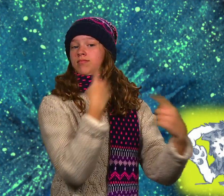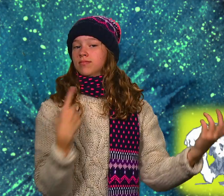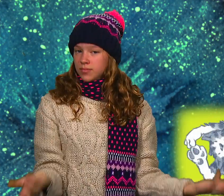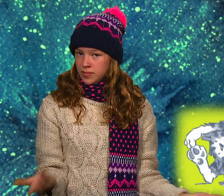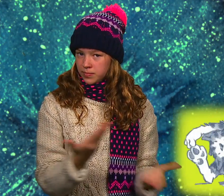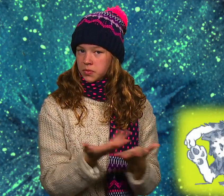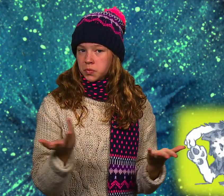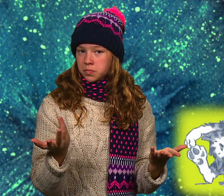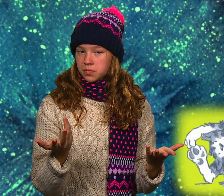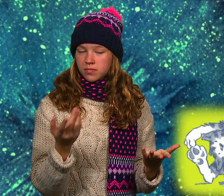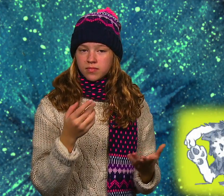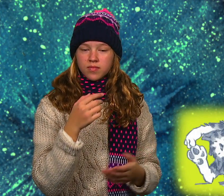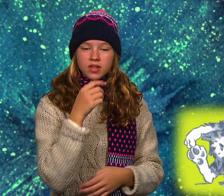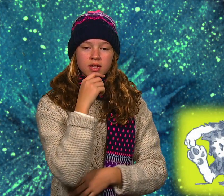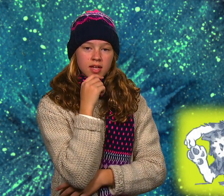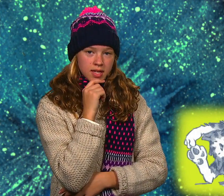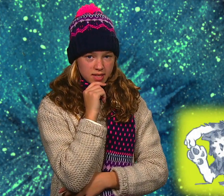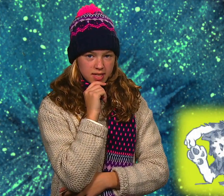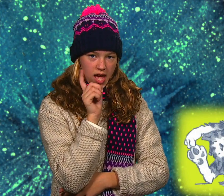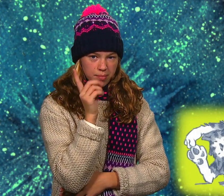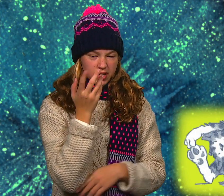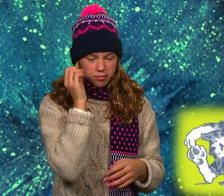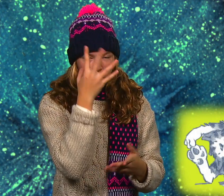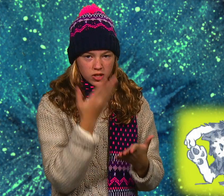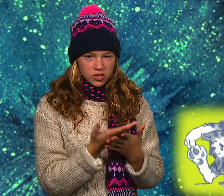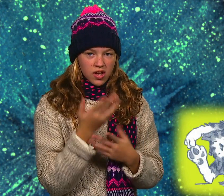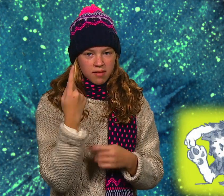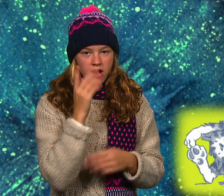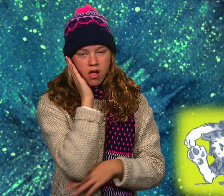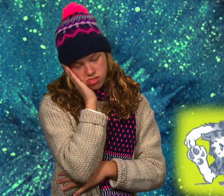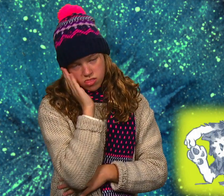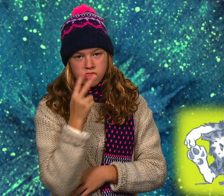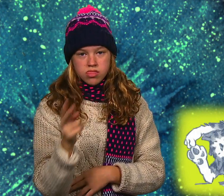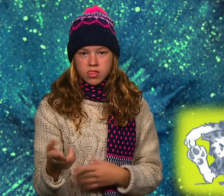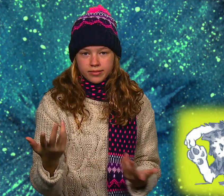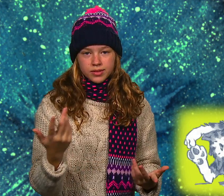Aber in dem Moment fällt Soja ein, dass Bruno seine Wache bestimmt schlafen würde.